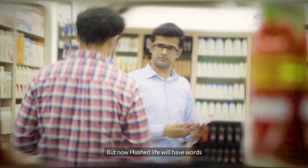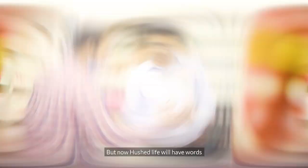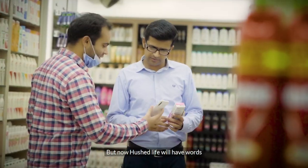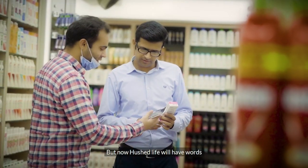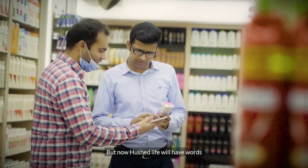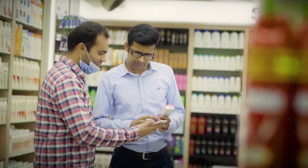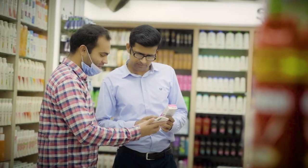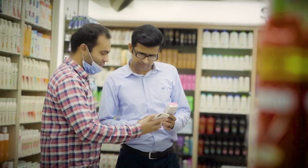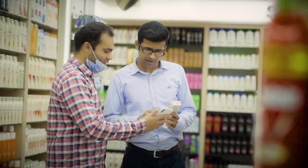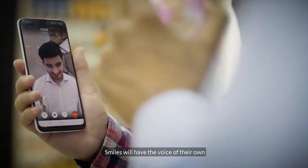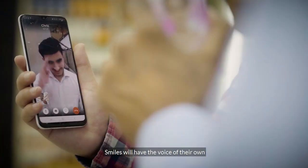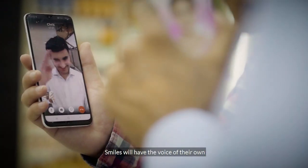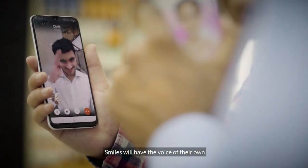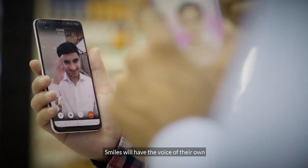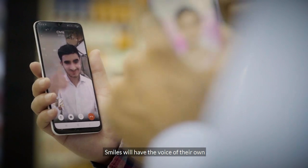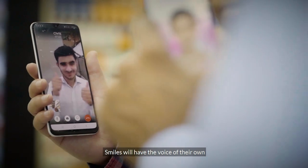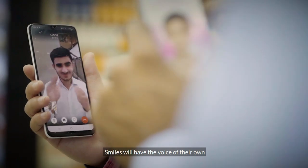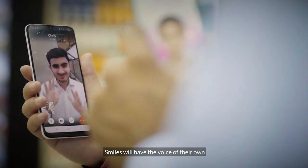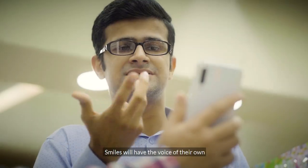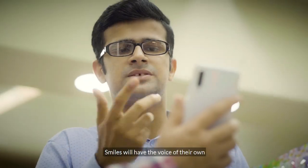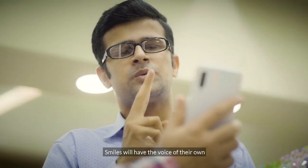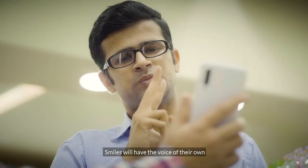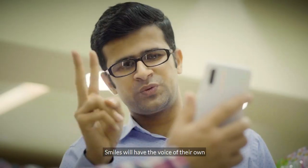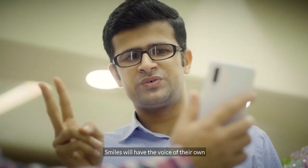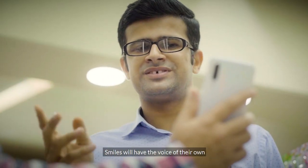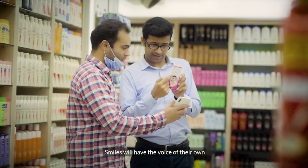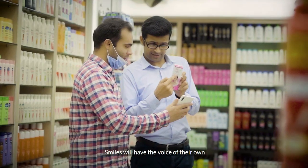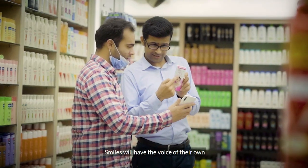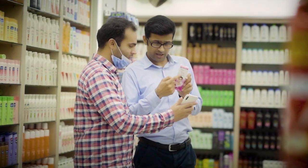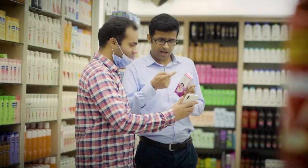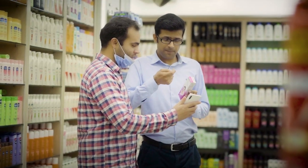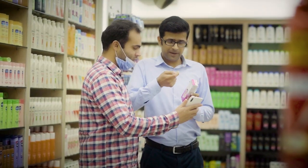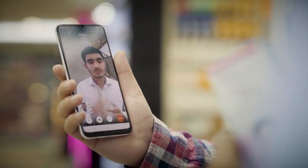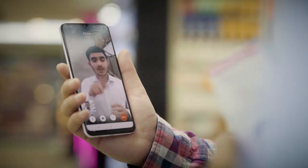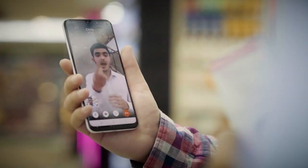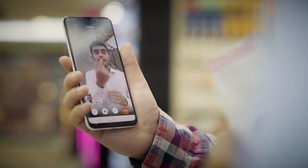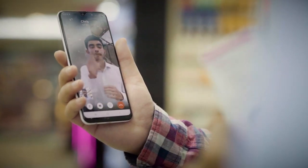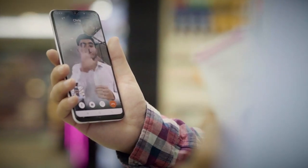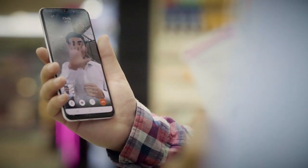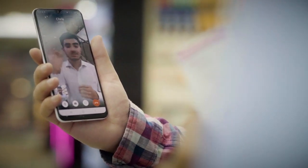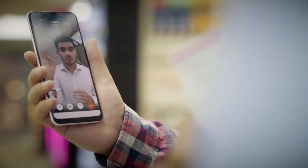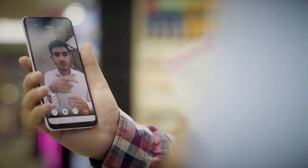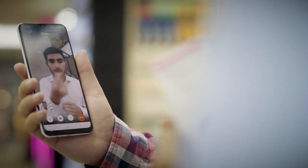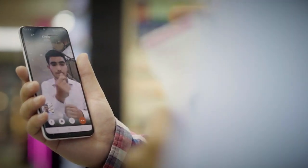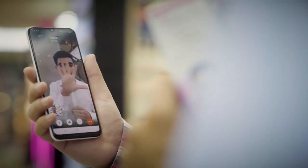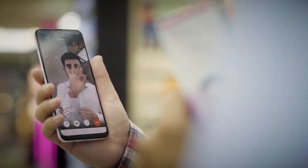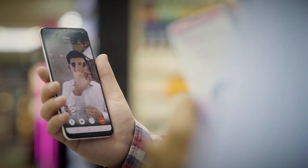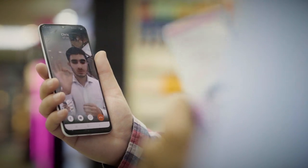بولے گی مسکراہٹوں کی زبان اب سنے گی اظہار کو ملے گا ایک